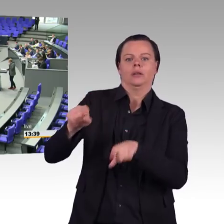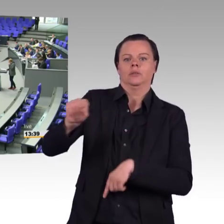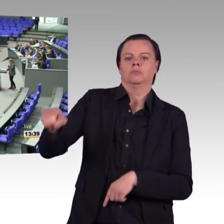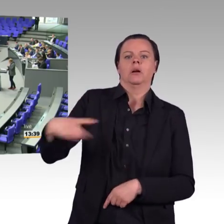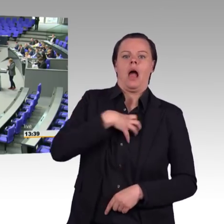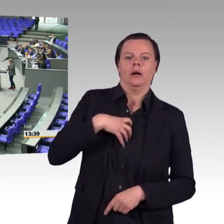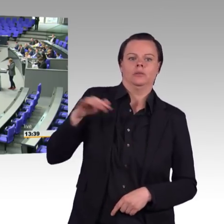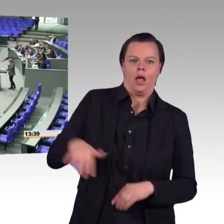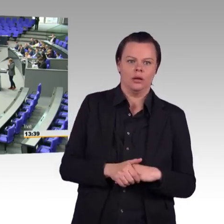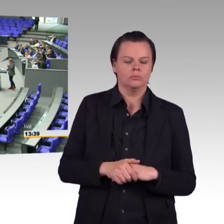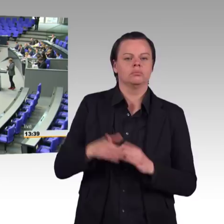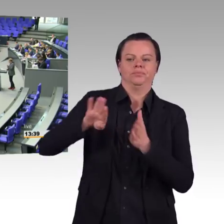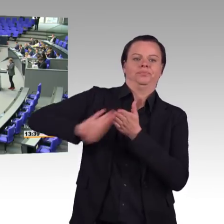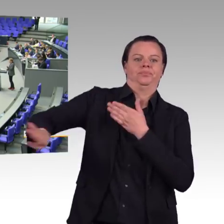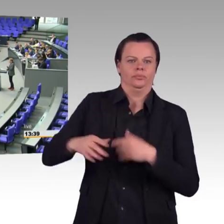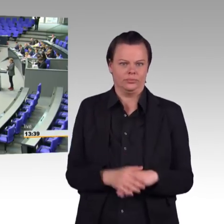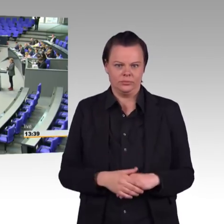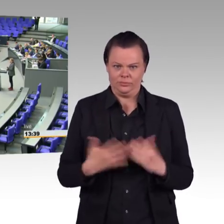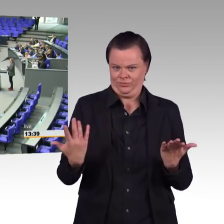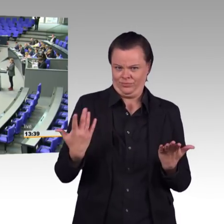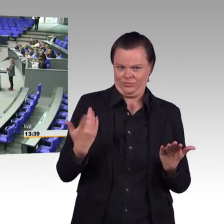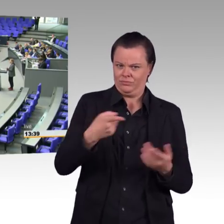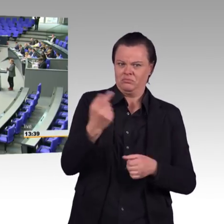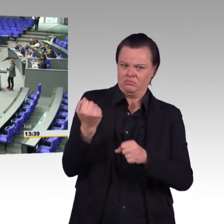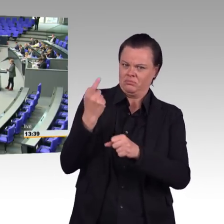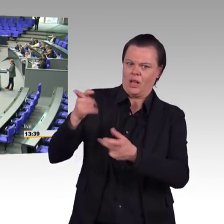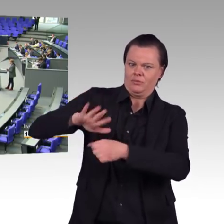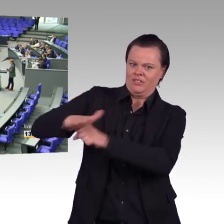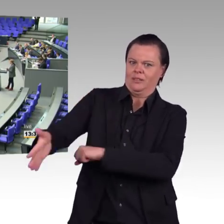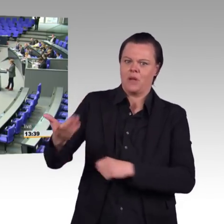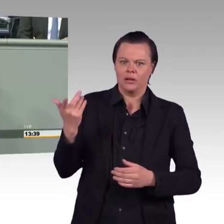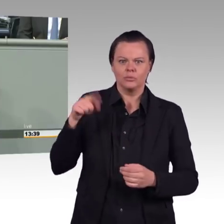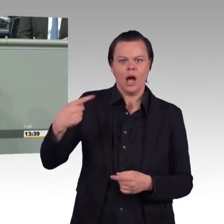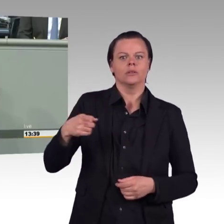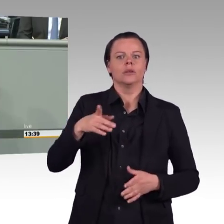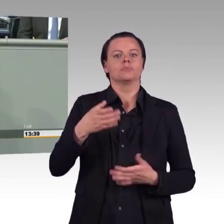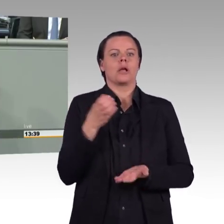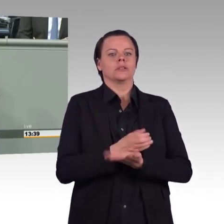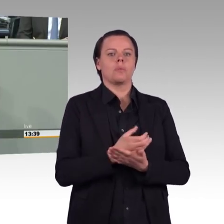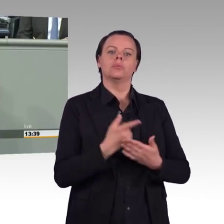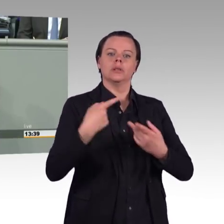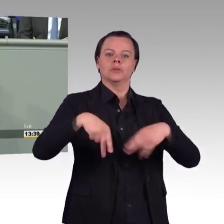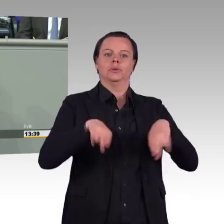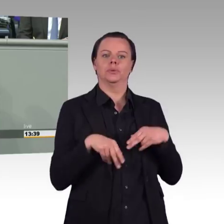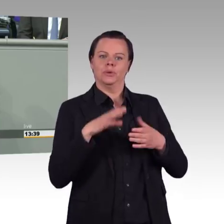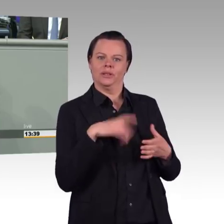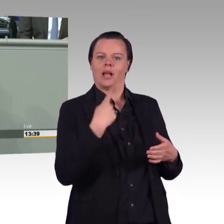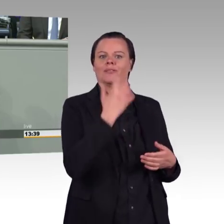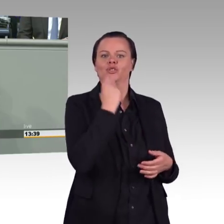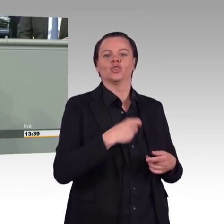Aber ich möchte nochmal ganz klar deutlich sagen. Was mich eben in der Debatte erschreckt hat, ist die Position